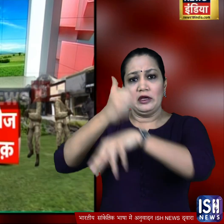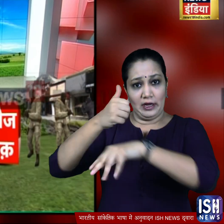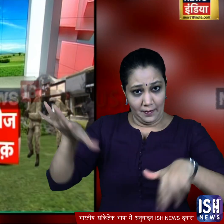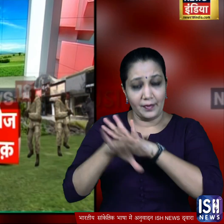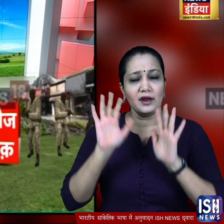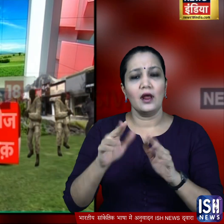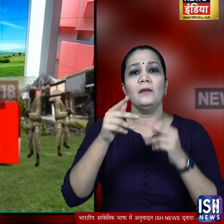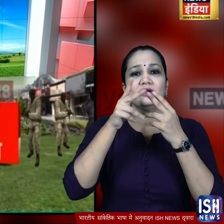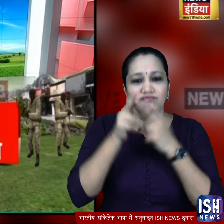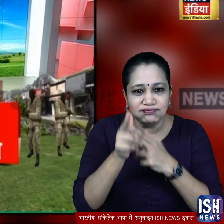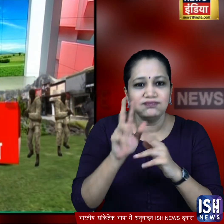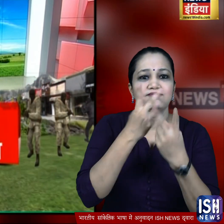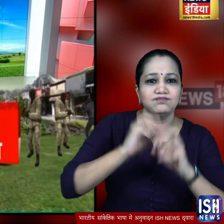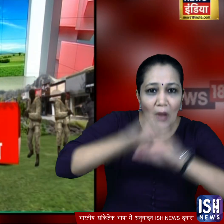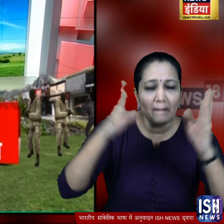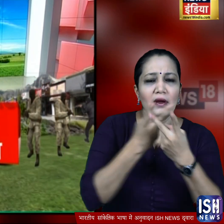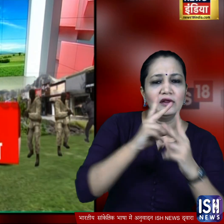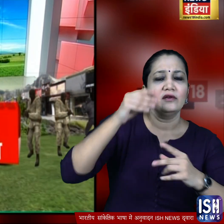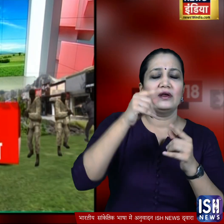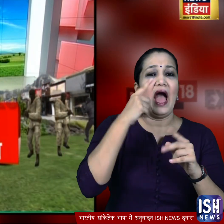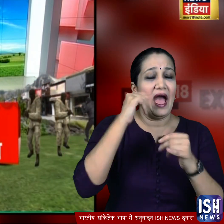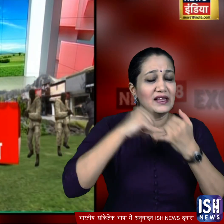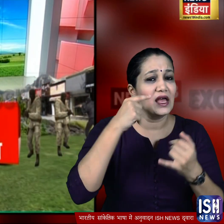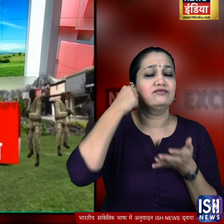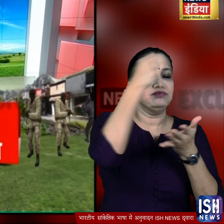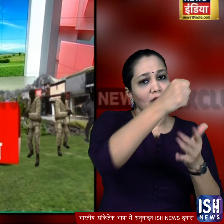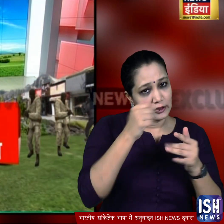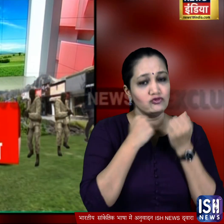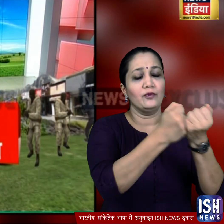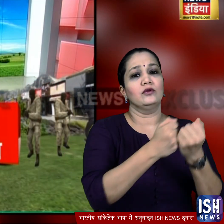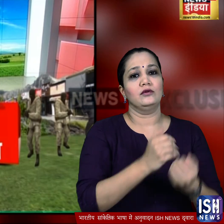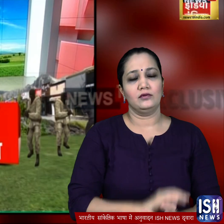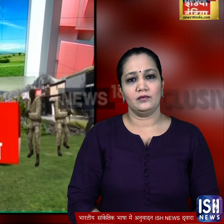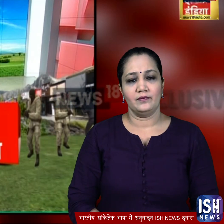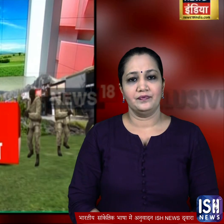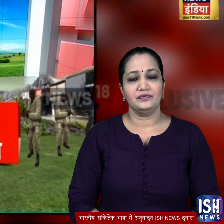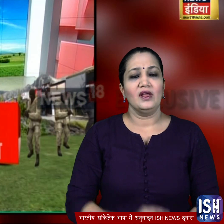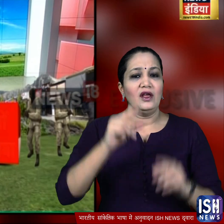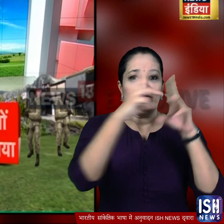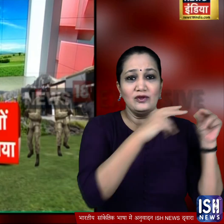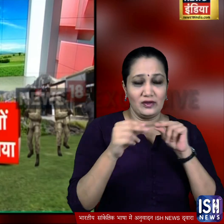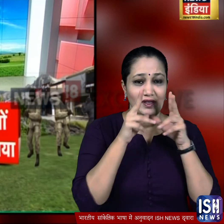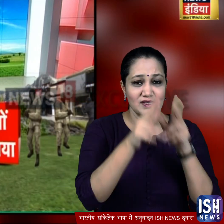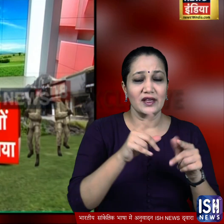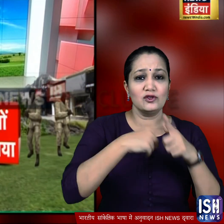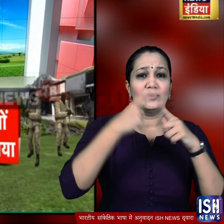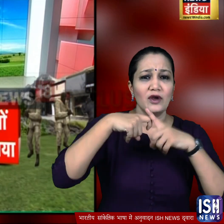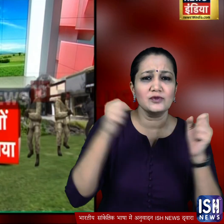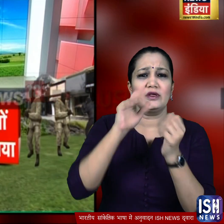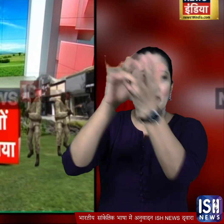साथी आत्यारों की सप्लाई और आतंकी फंडिंग के काम में आईसाई इस आतंकी का साथ दे रही सुत्तरों के मताबिक ये आतंकी जम्मू कश्मीर के कई जिलों